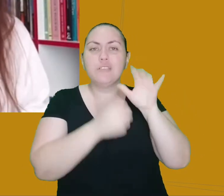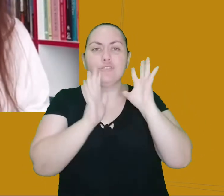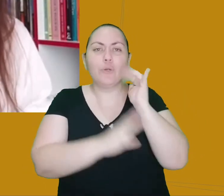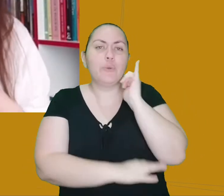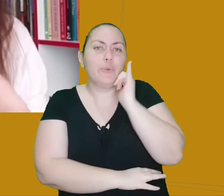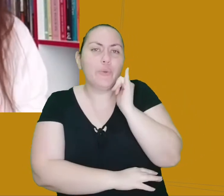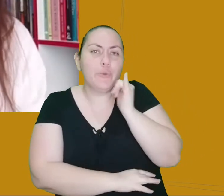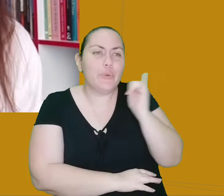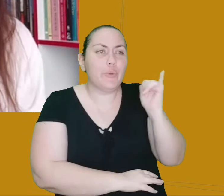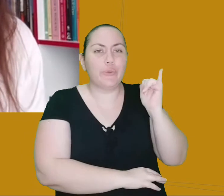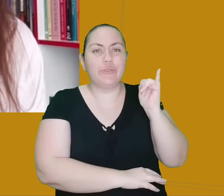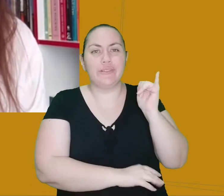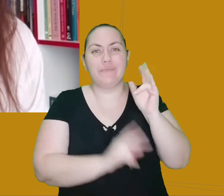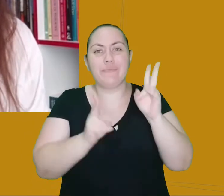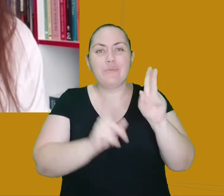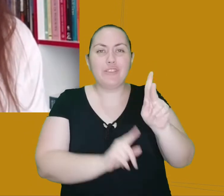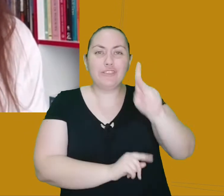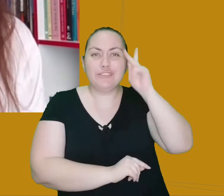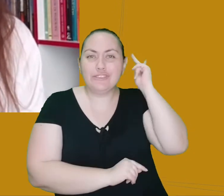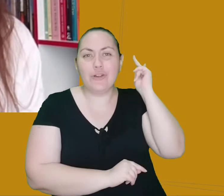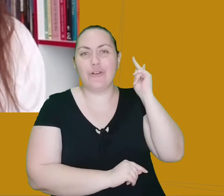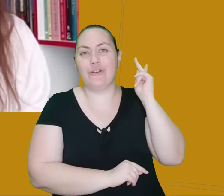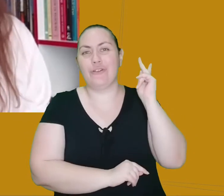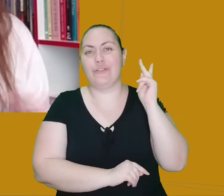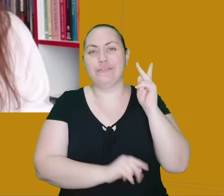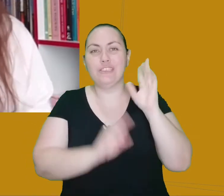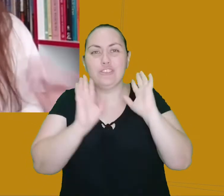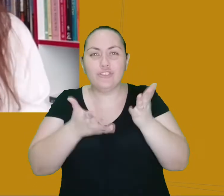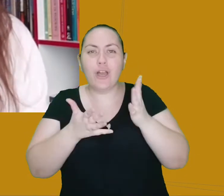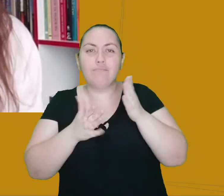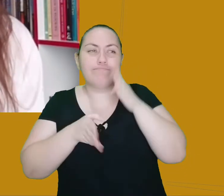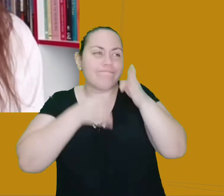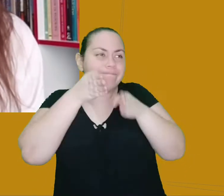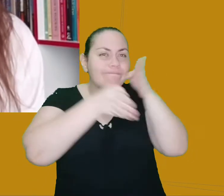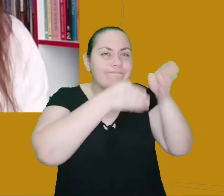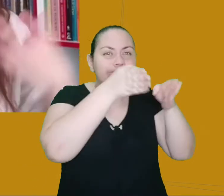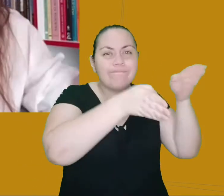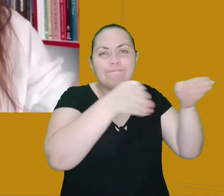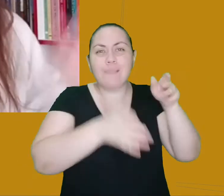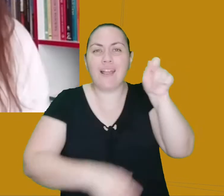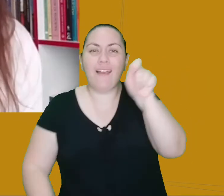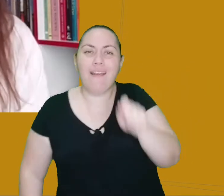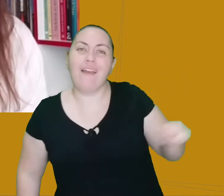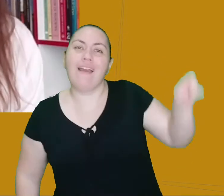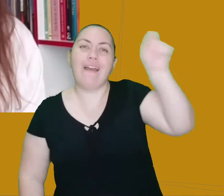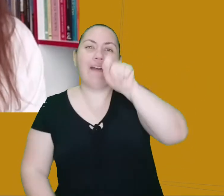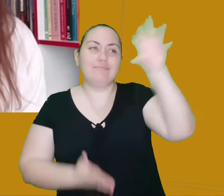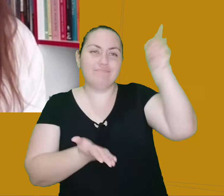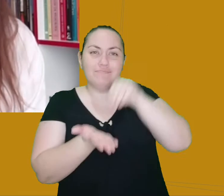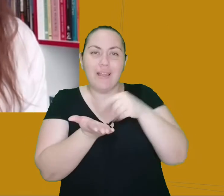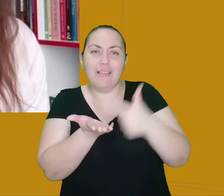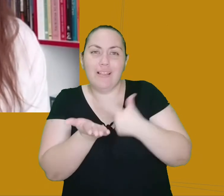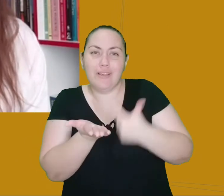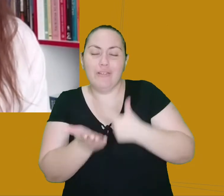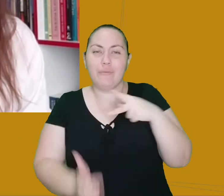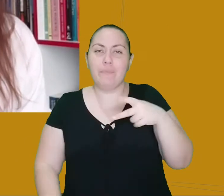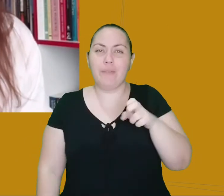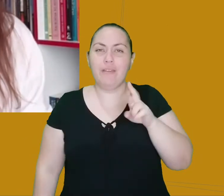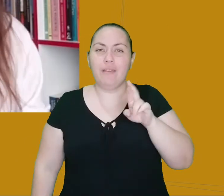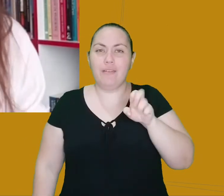histórias, relatou suas explorações pela Ásia em um livro chamado Peregrinações. O conto,